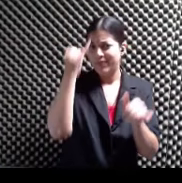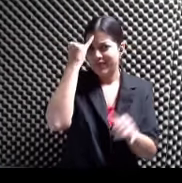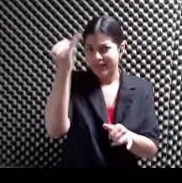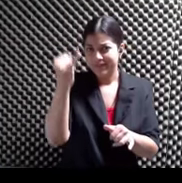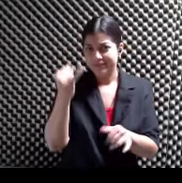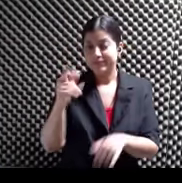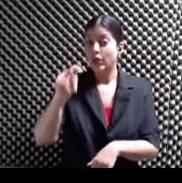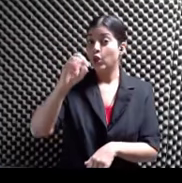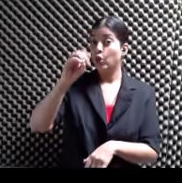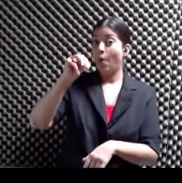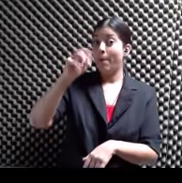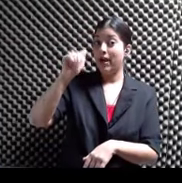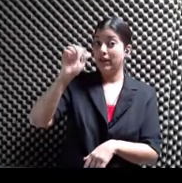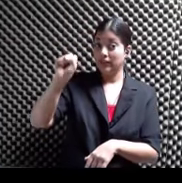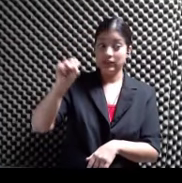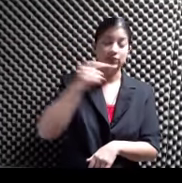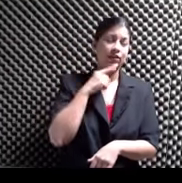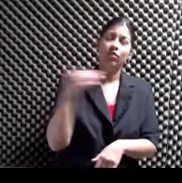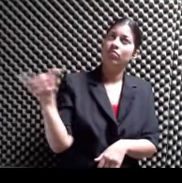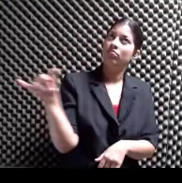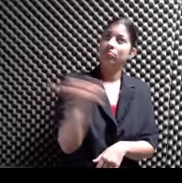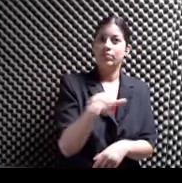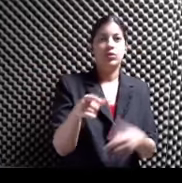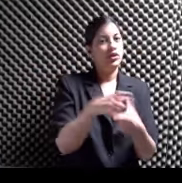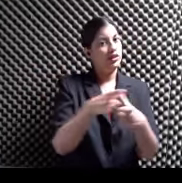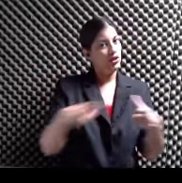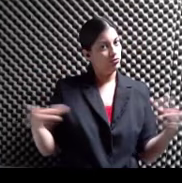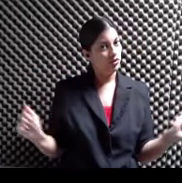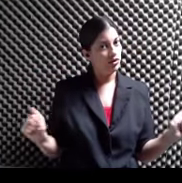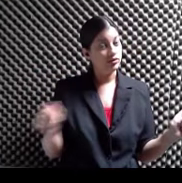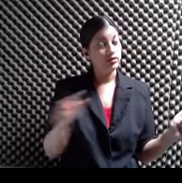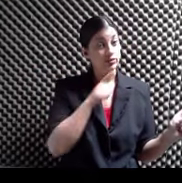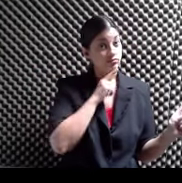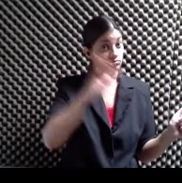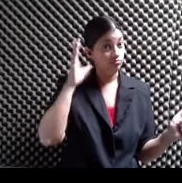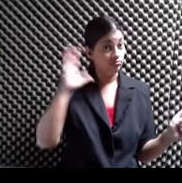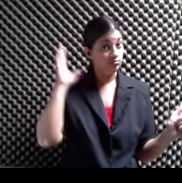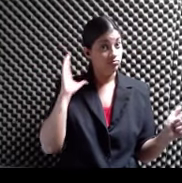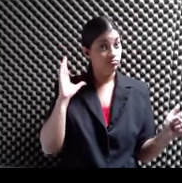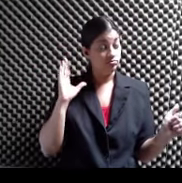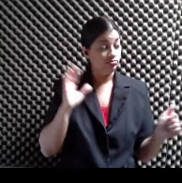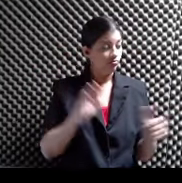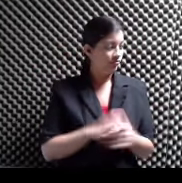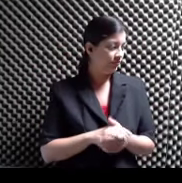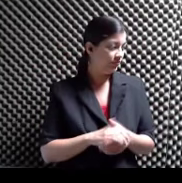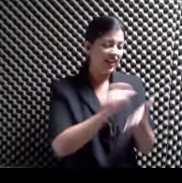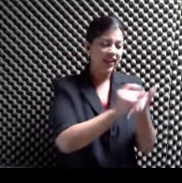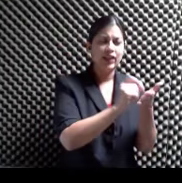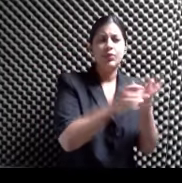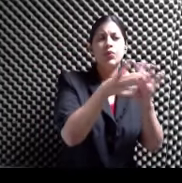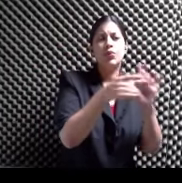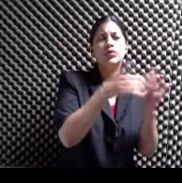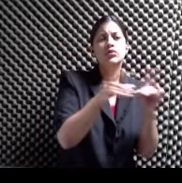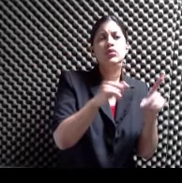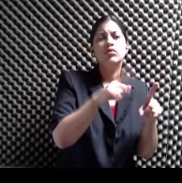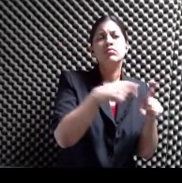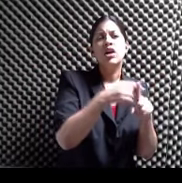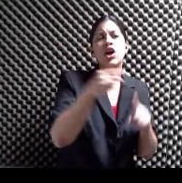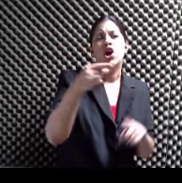Eso es metaliteratura Porque Tomasso Landolfi Sí existió Fue un escritor italiano Que también traducía Gogol Él escribió un cuento Sobre Gogol Que se llamaba La mujer de